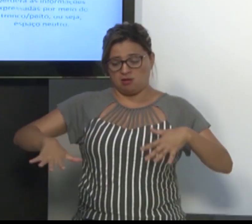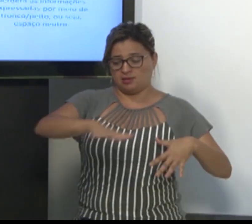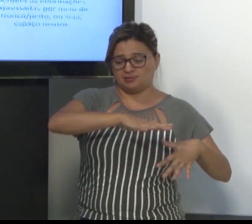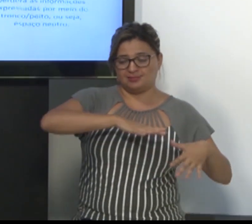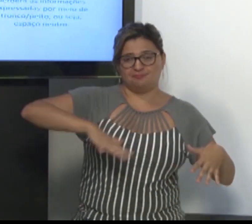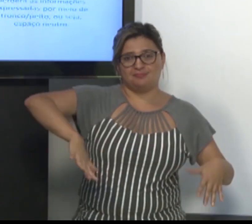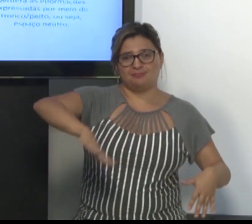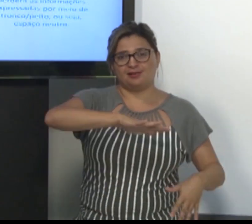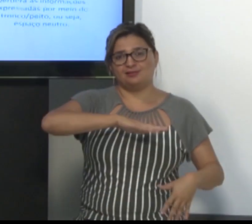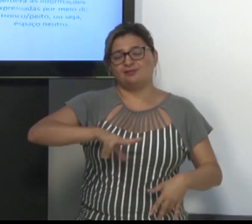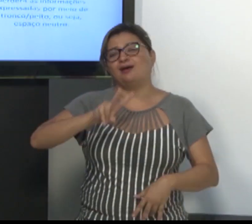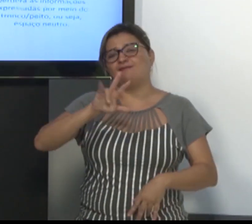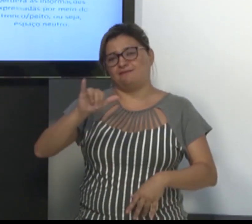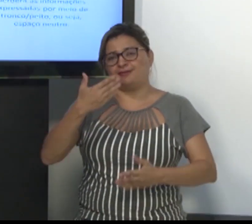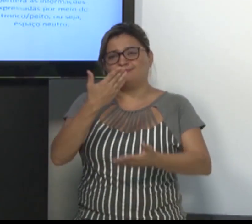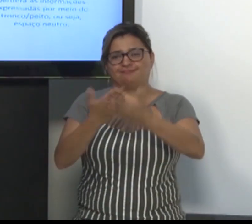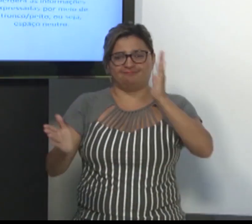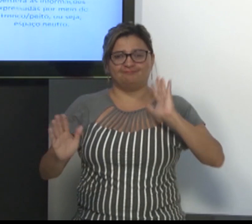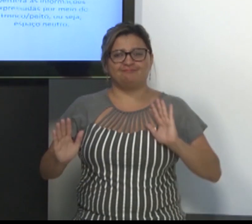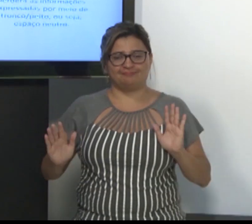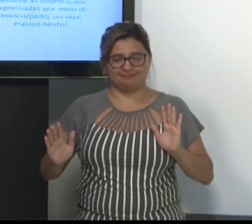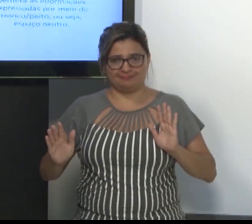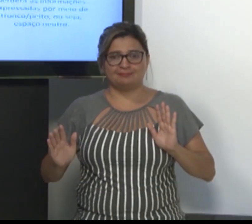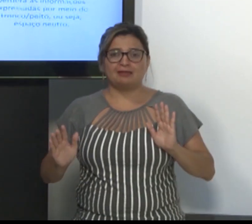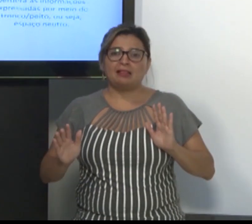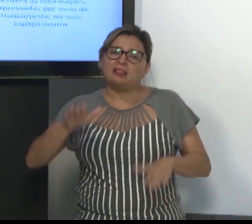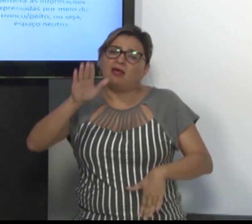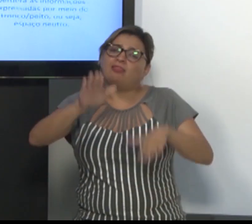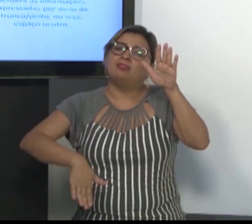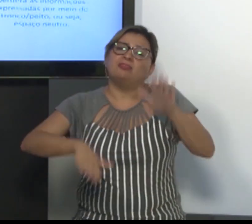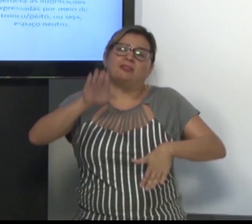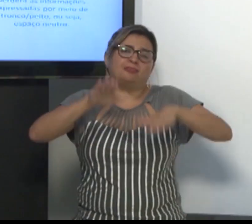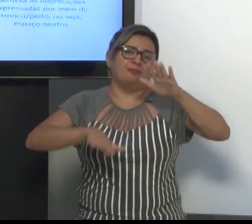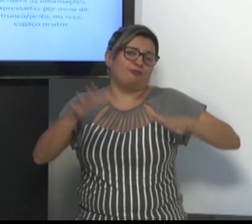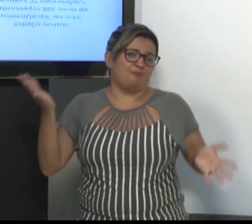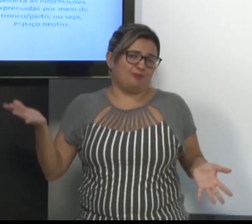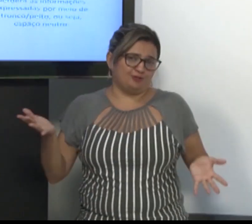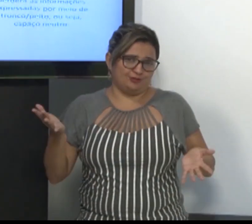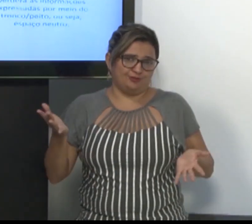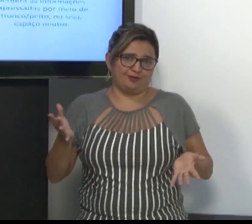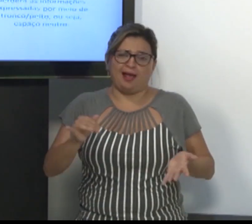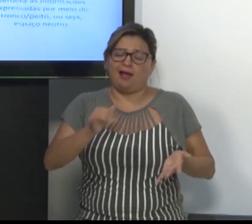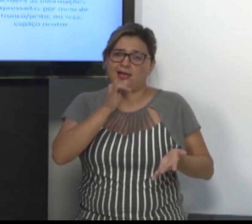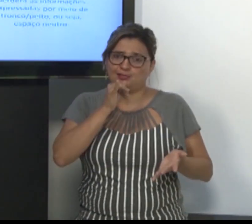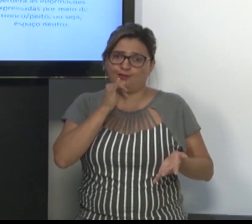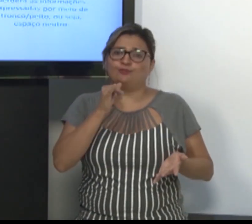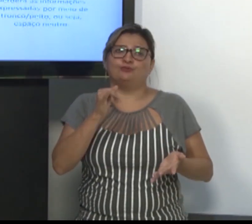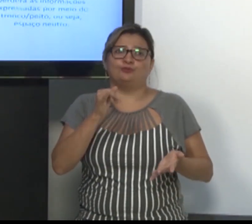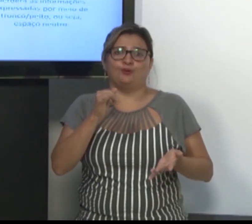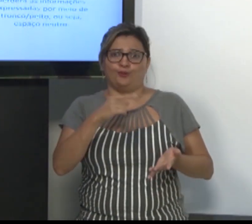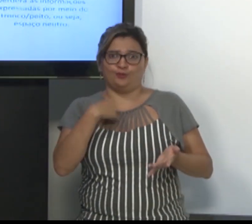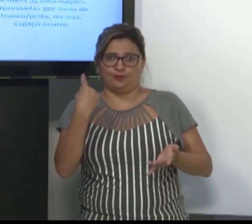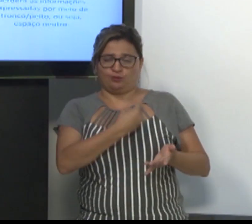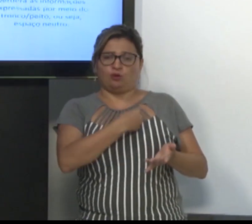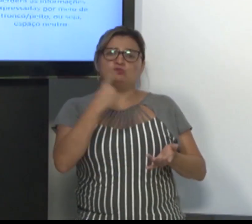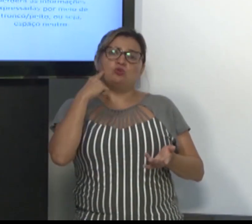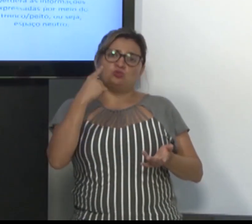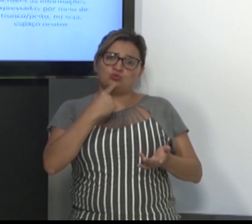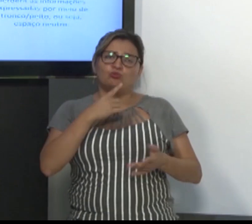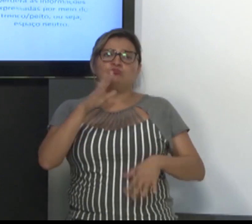vermelho, perceba que eles podem perder algumas informações, tendo em vista que não estão tendo todo o